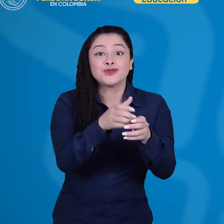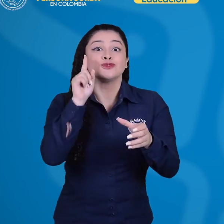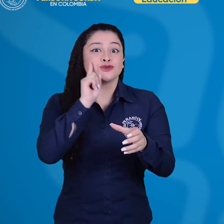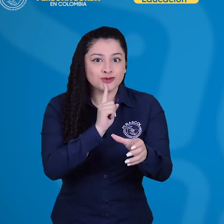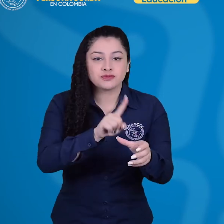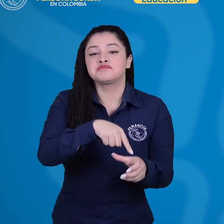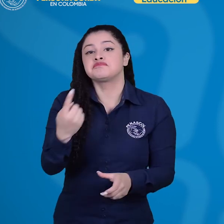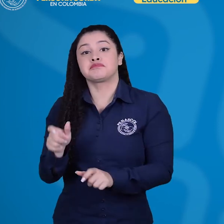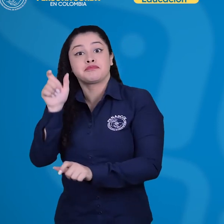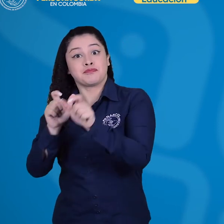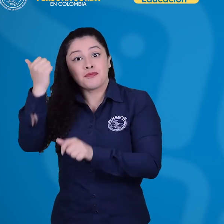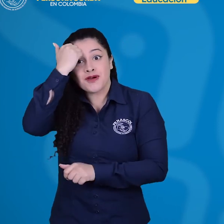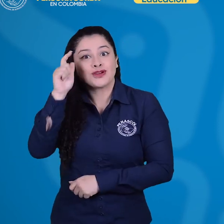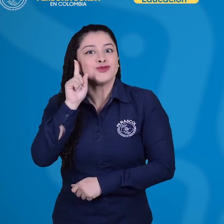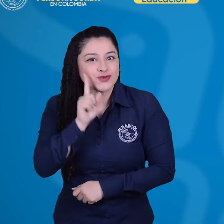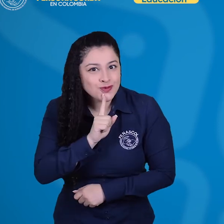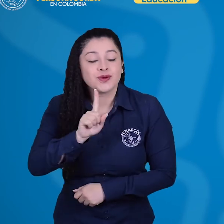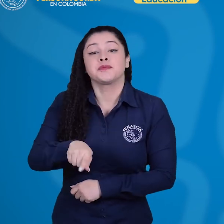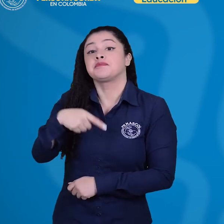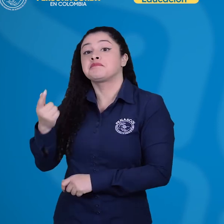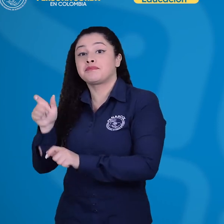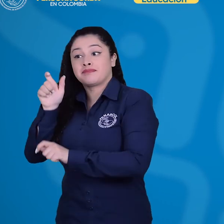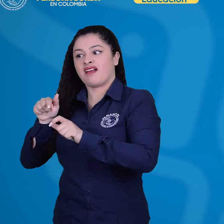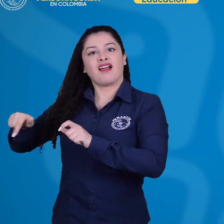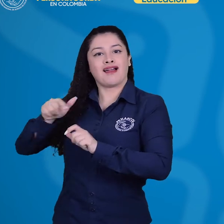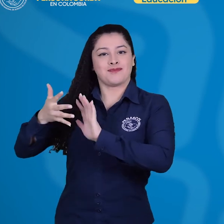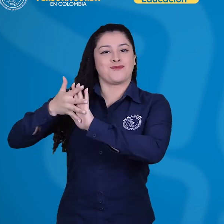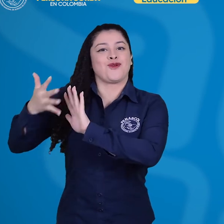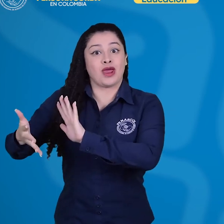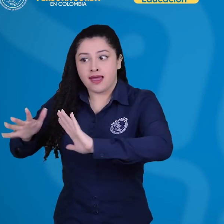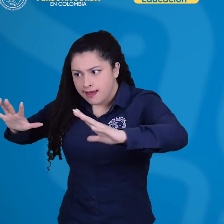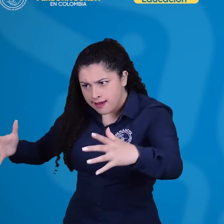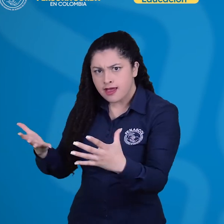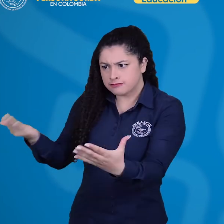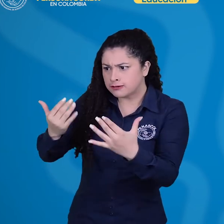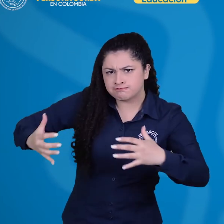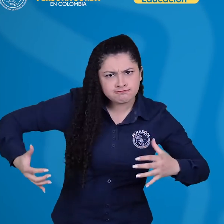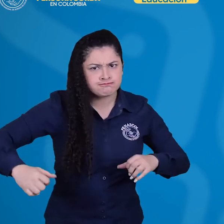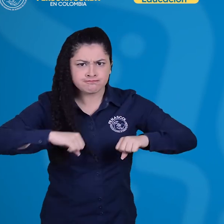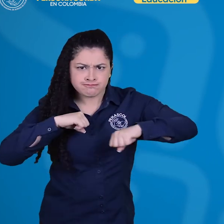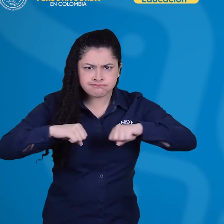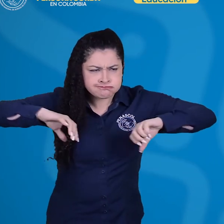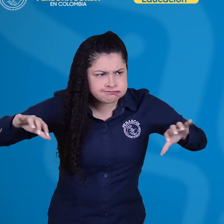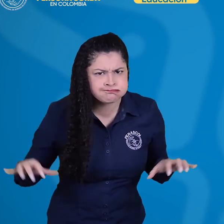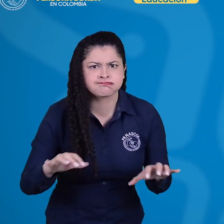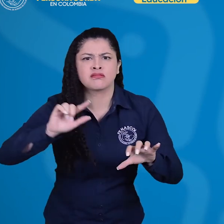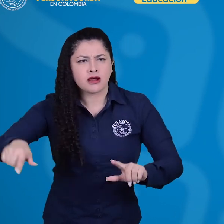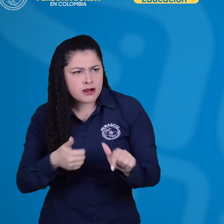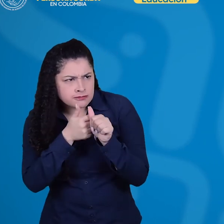implementación de la política pública gestado por la comunidad sorda representada a través de las